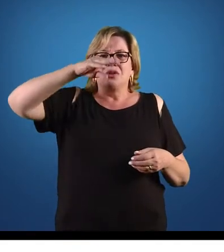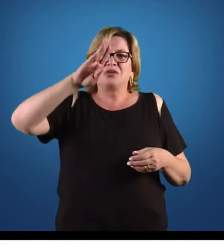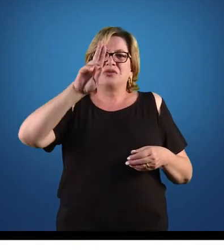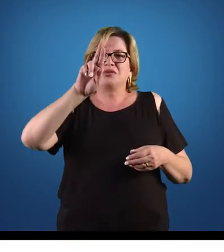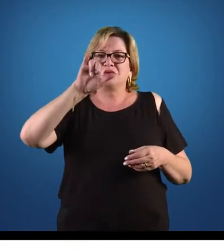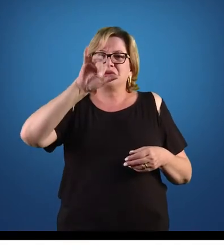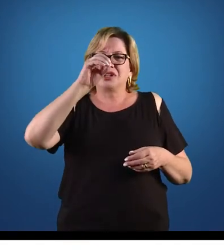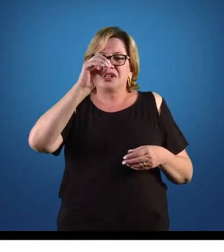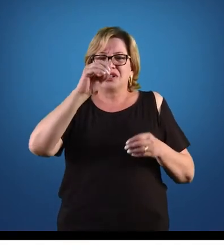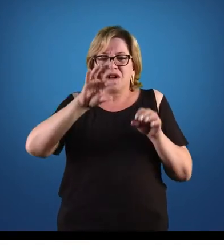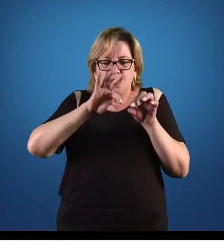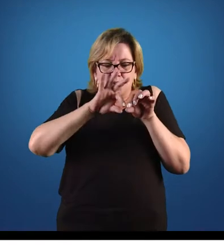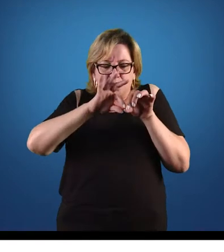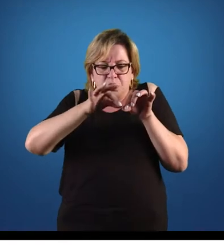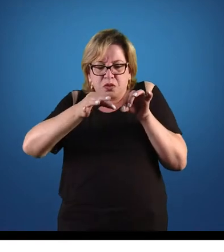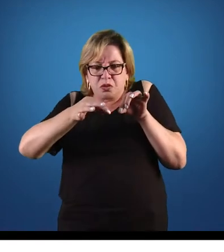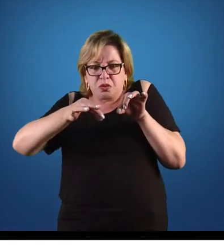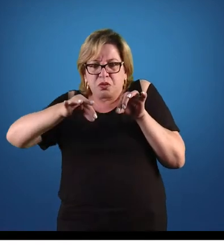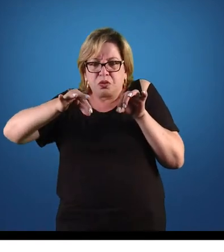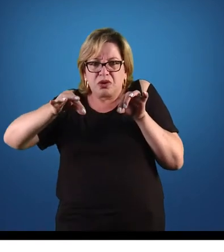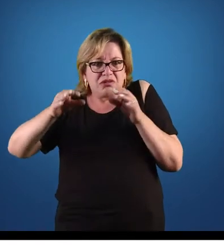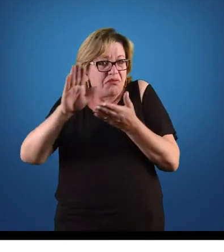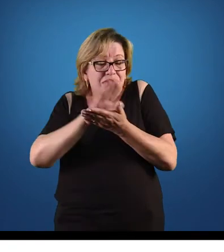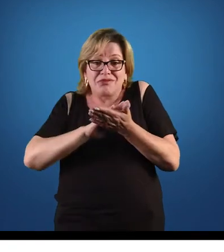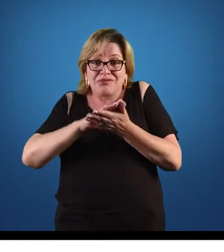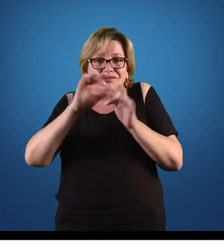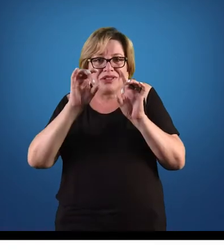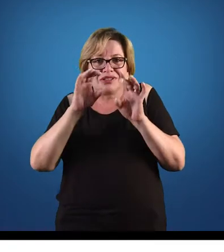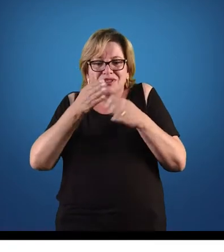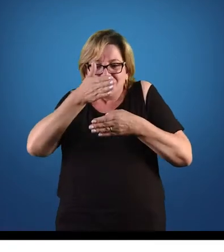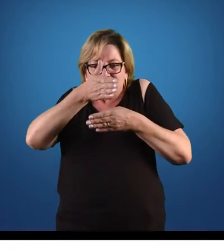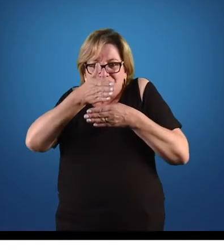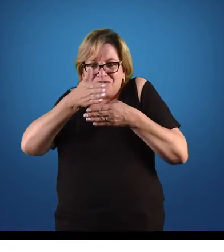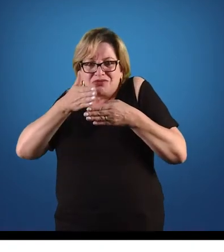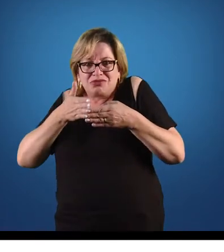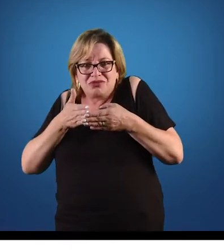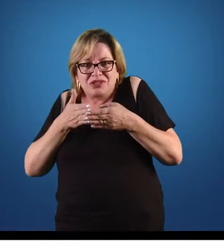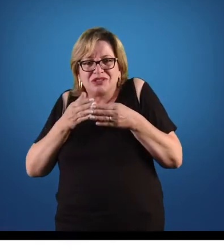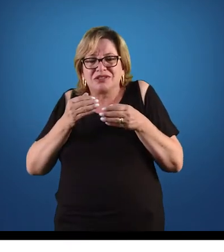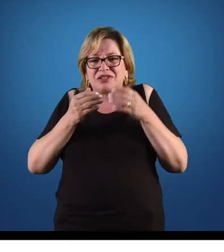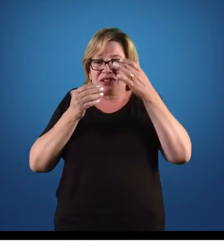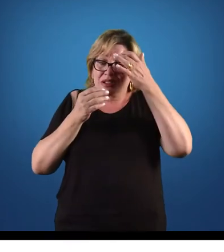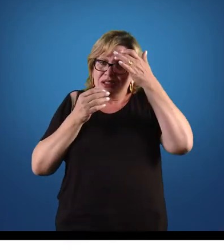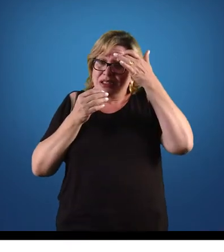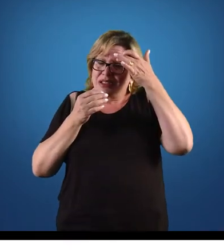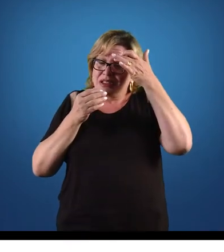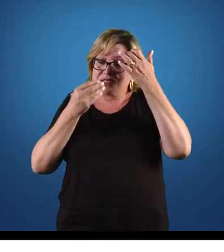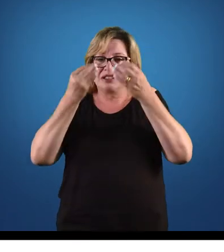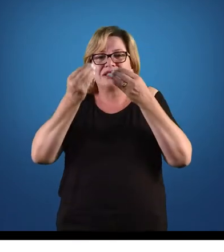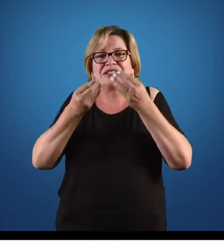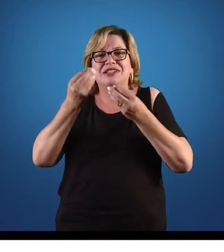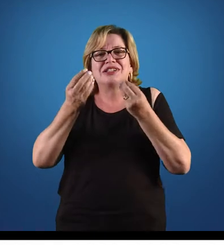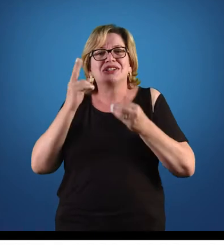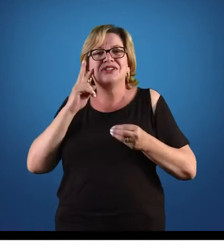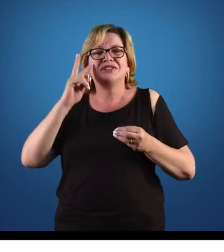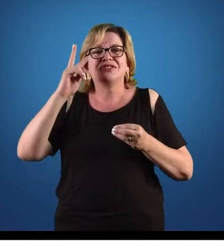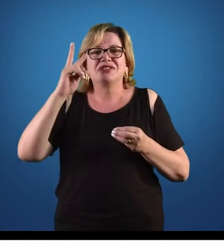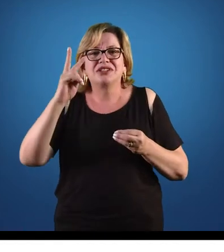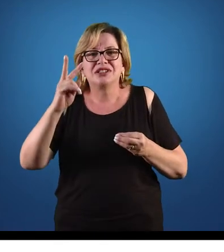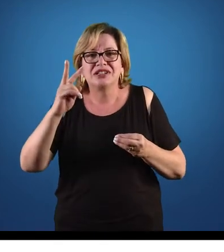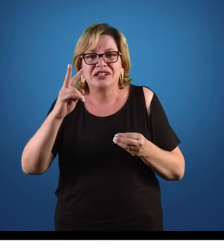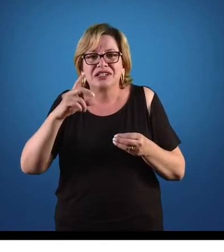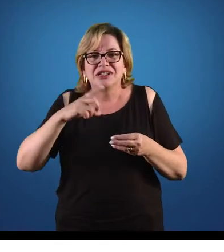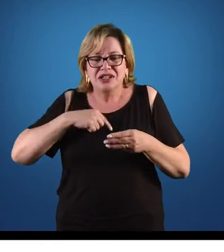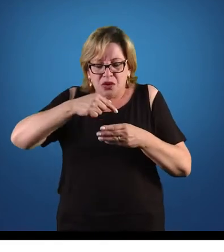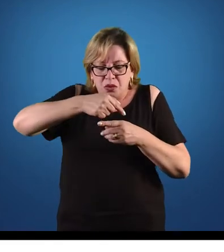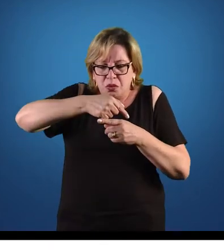cilíndrico, compridinho, sem nada de especial. Quando fazemos o corte longitudinal no nosso nematóide aqui, a gente consegue perceber que ele